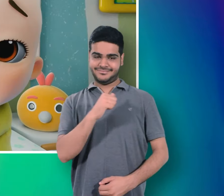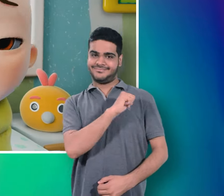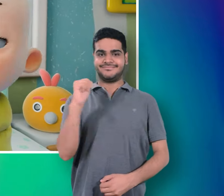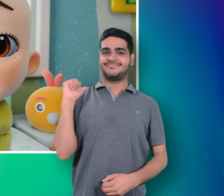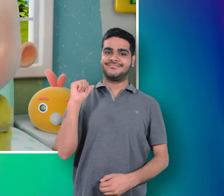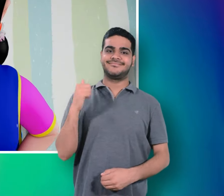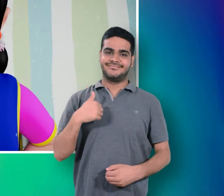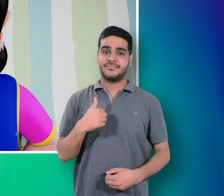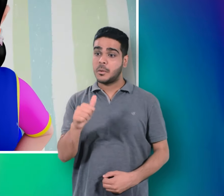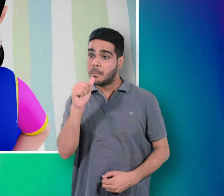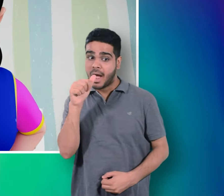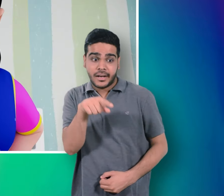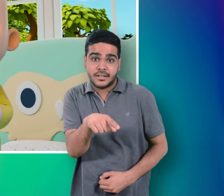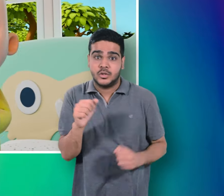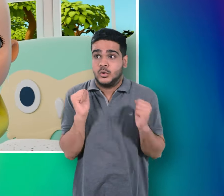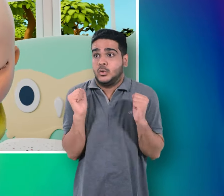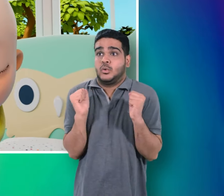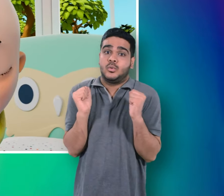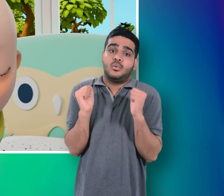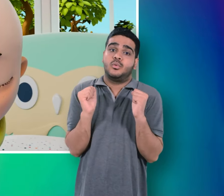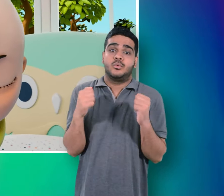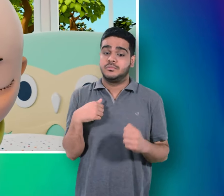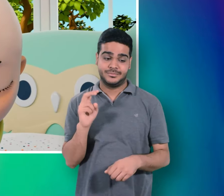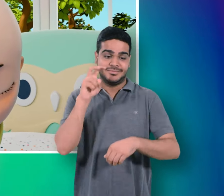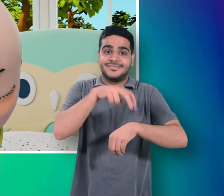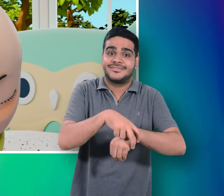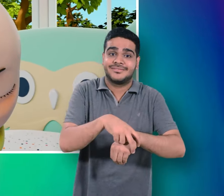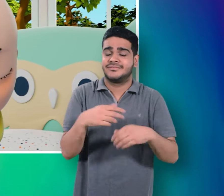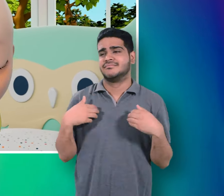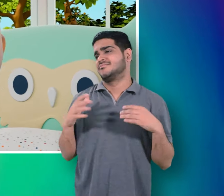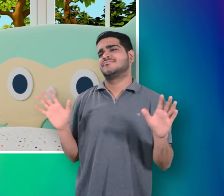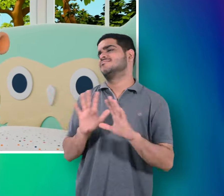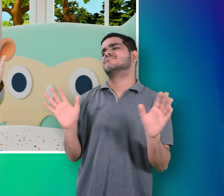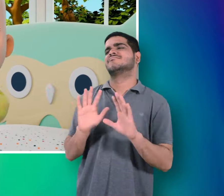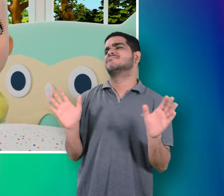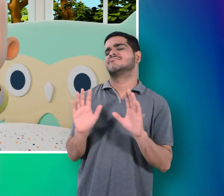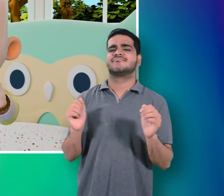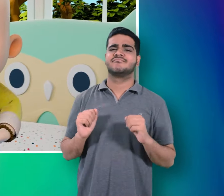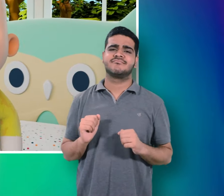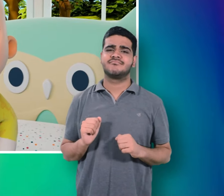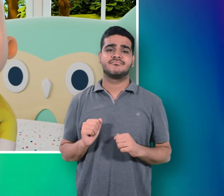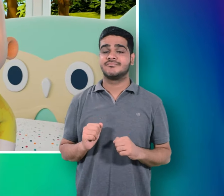नहीं है ठंडे पानी में जाना नहीं है